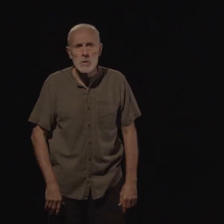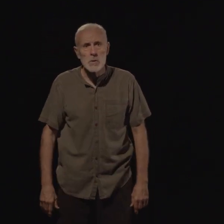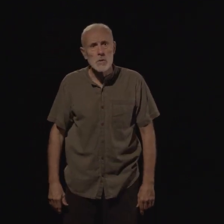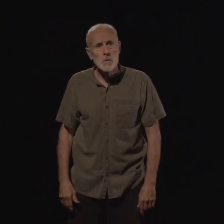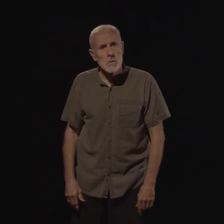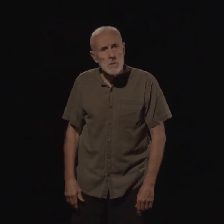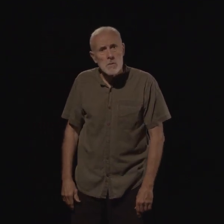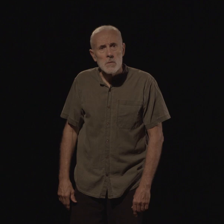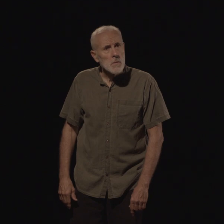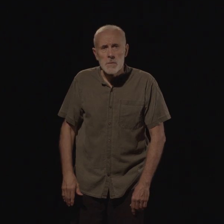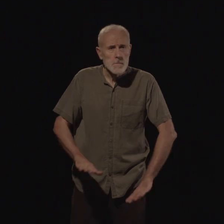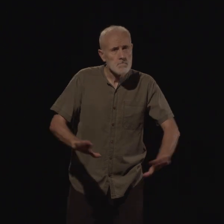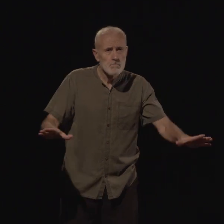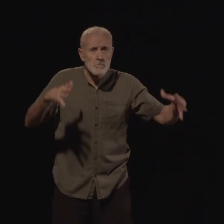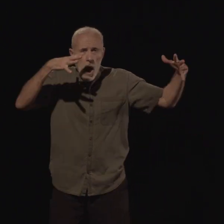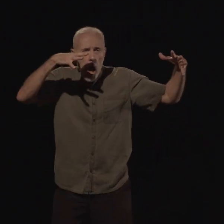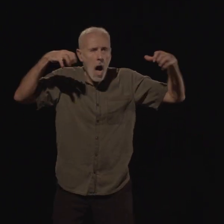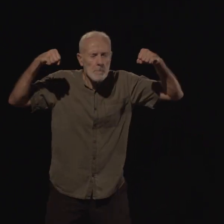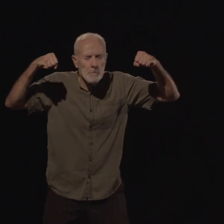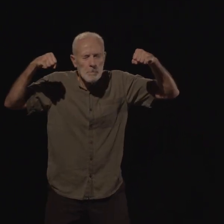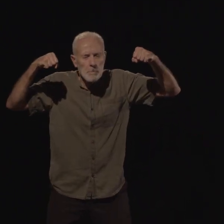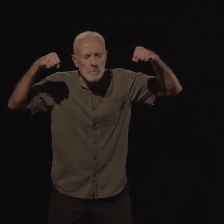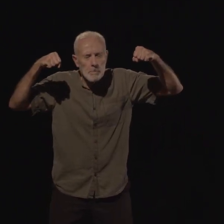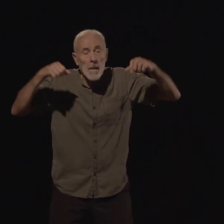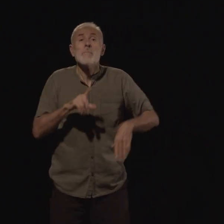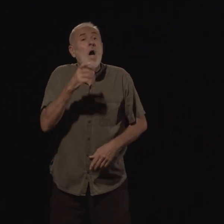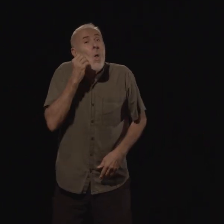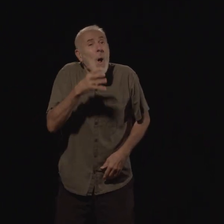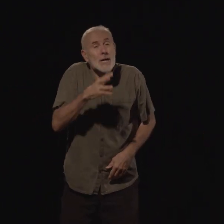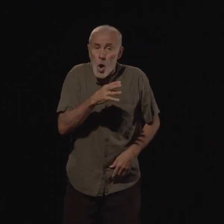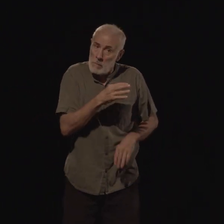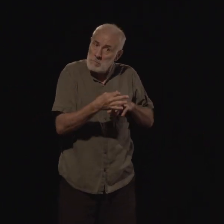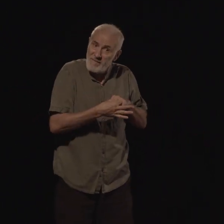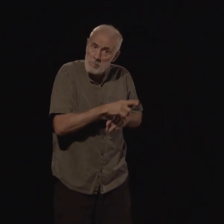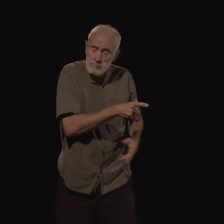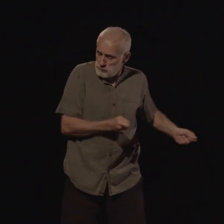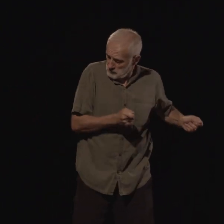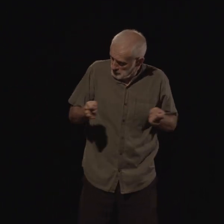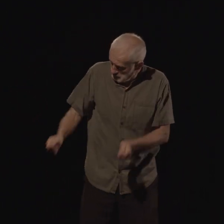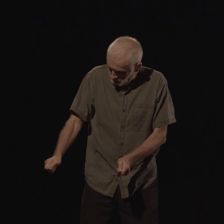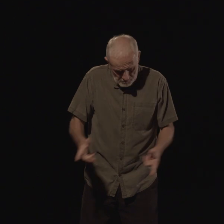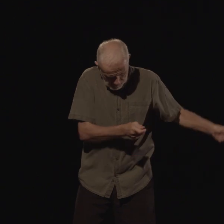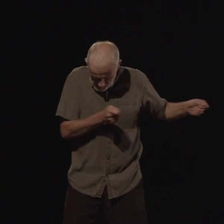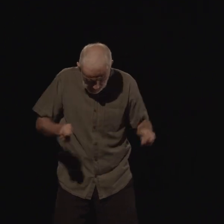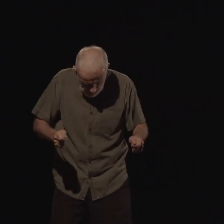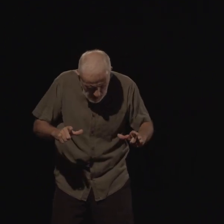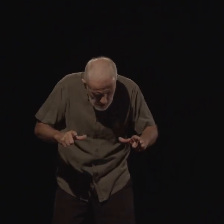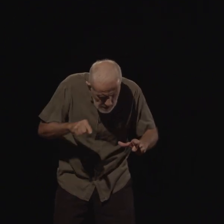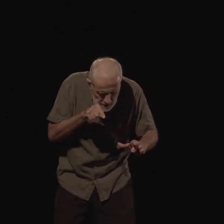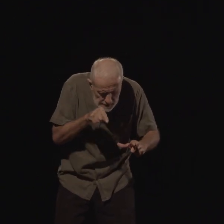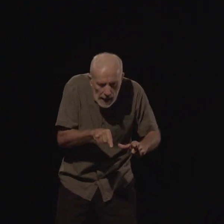Et il resta dans le noir. Et sa femme lui apporta tous les jours à manger. Et l'homme, regardant l'assiette, dit. Ça, c'est